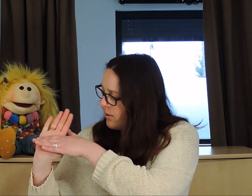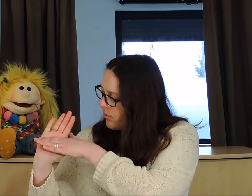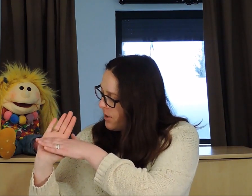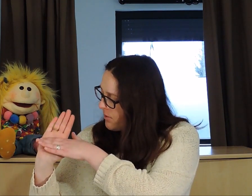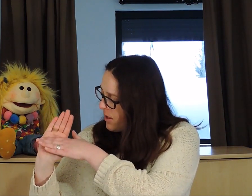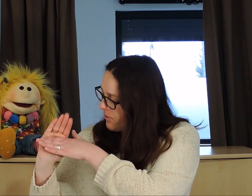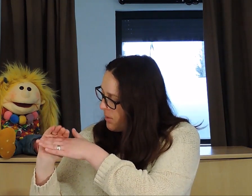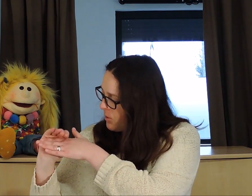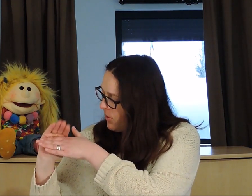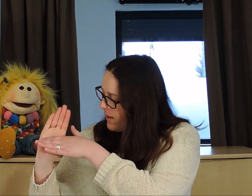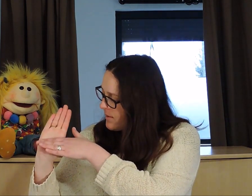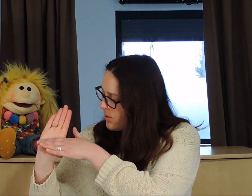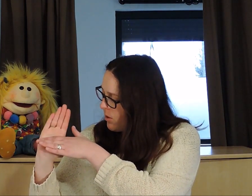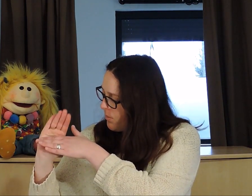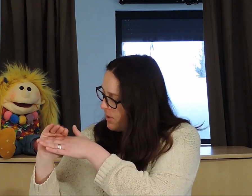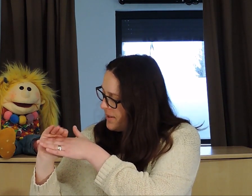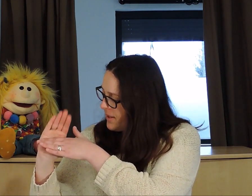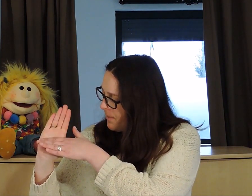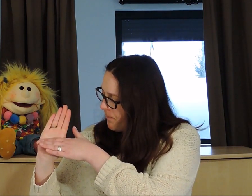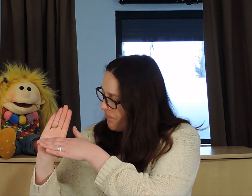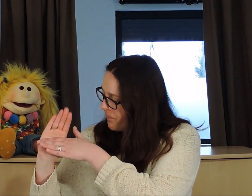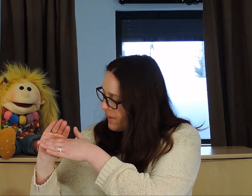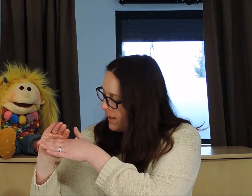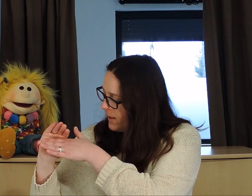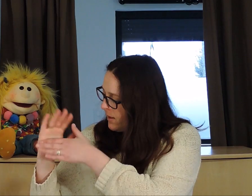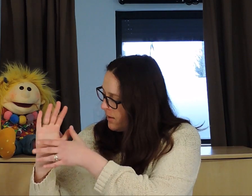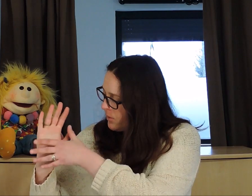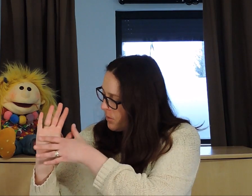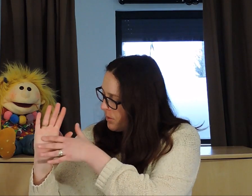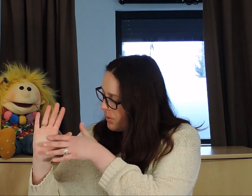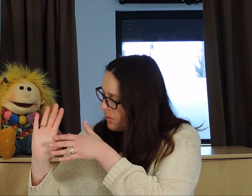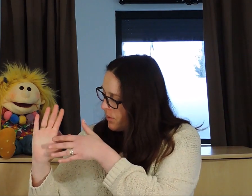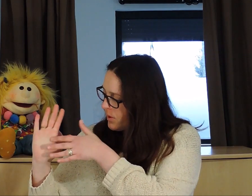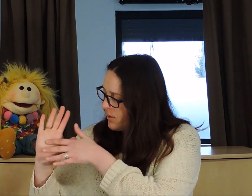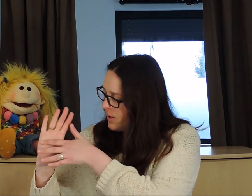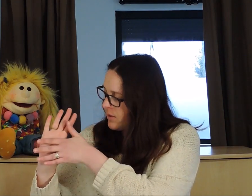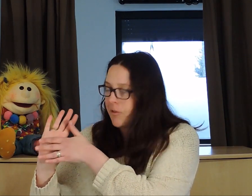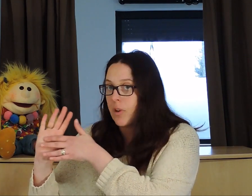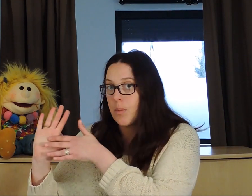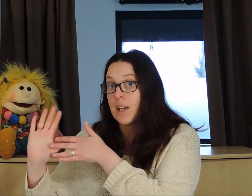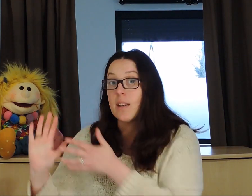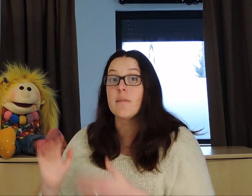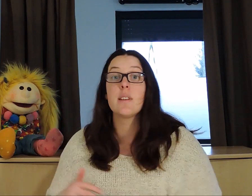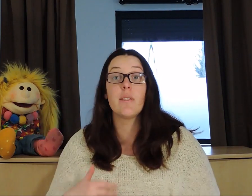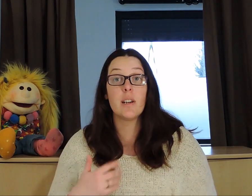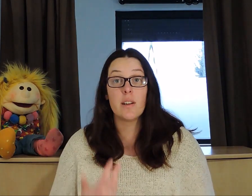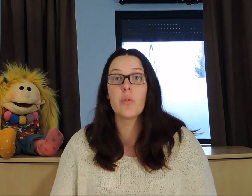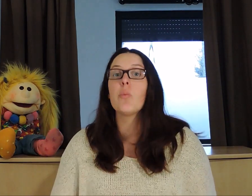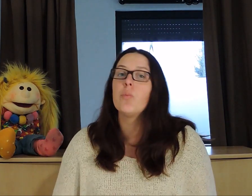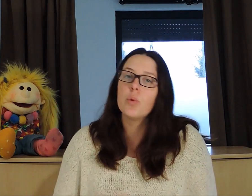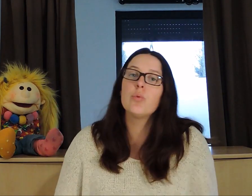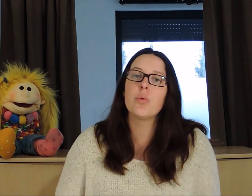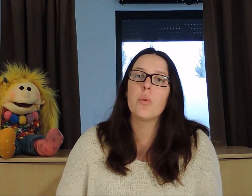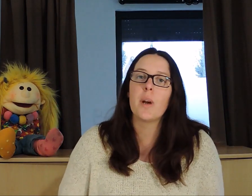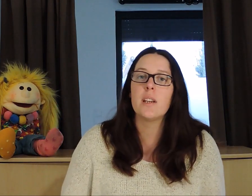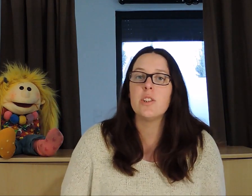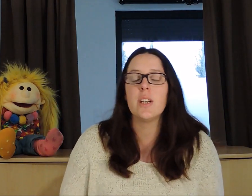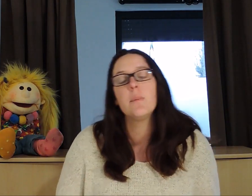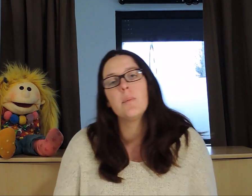Voilà, on va avoir vraiment un seul pli. Donc qui va être fort marqué. Ça va beaucoup se remarquer chez les